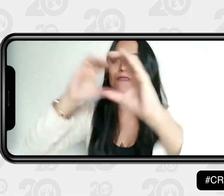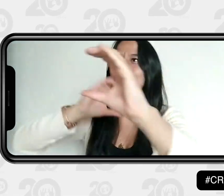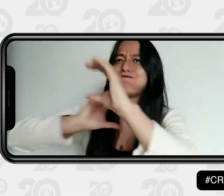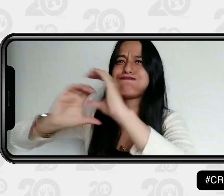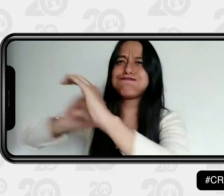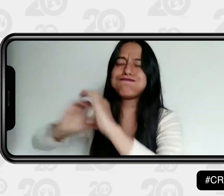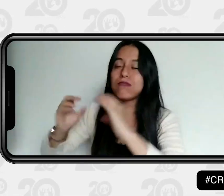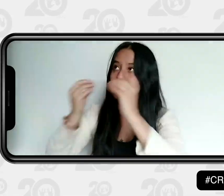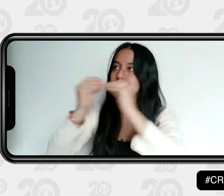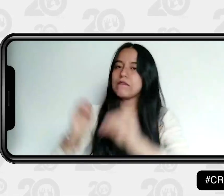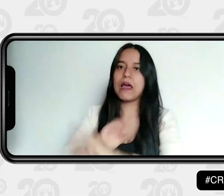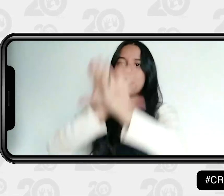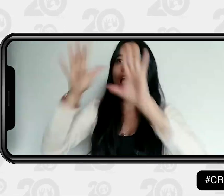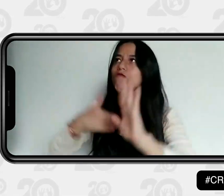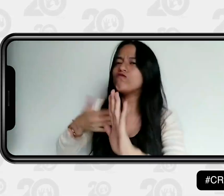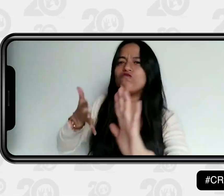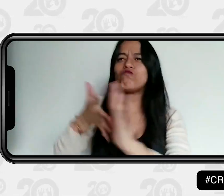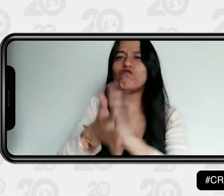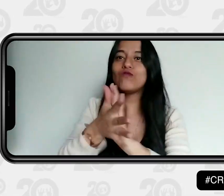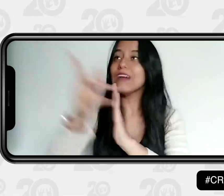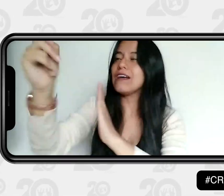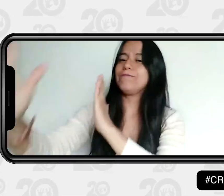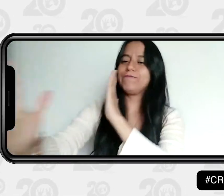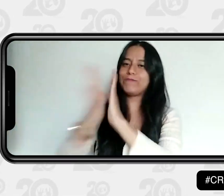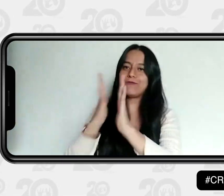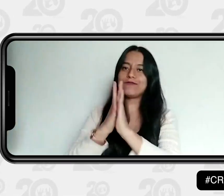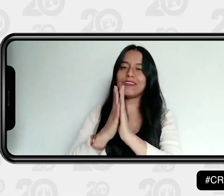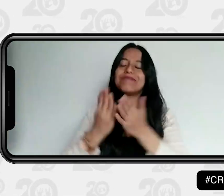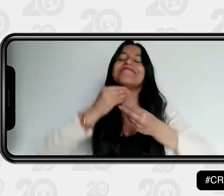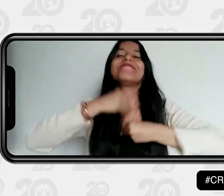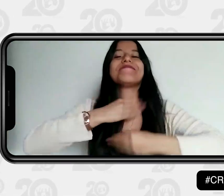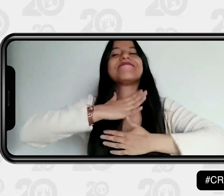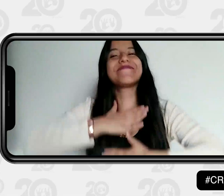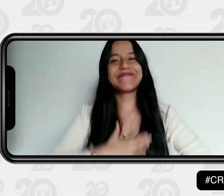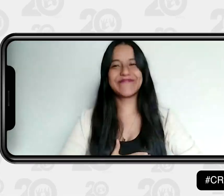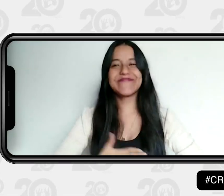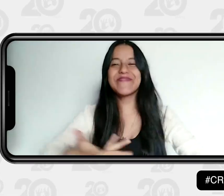beneficio y me permite realmente la comunicación. Muchas gracias Centro de Relevo.